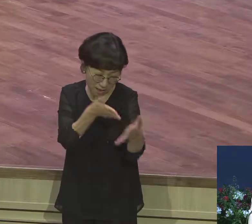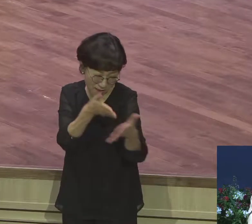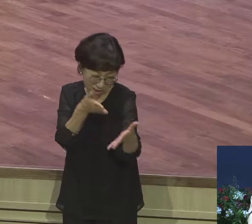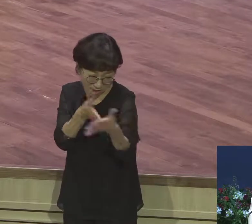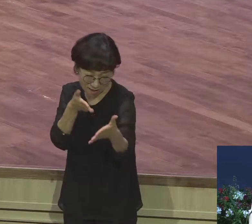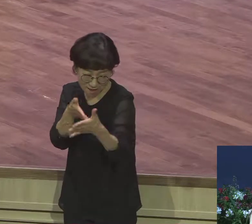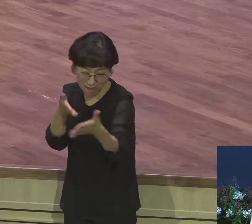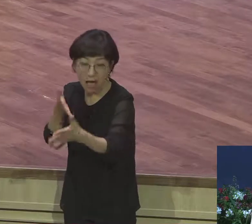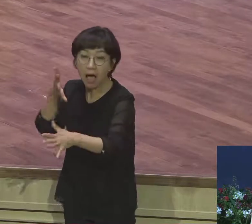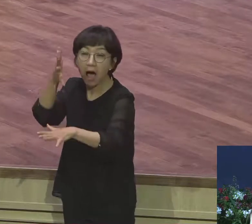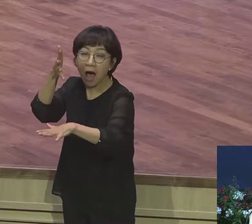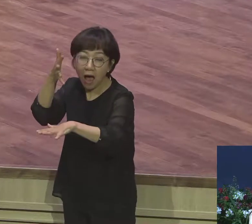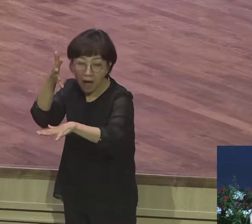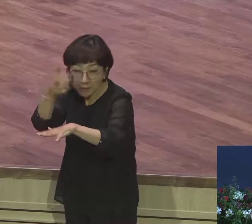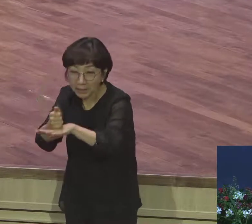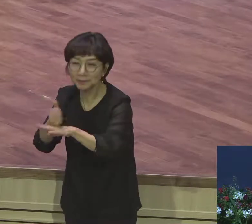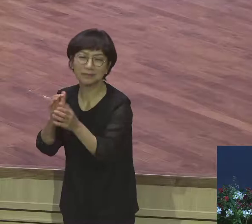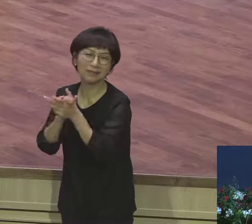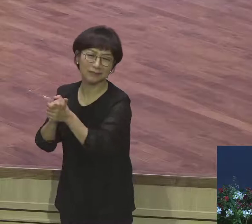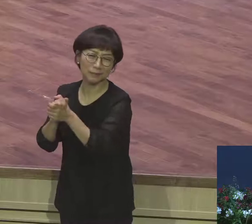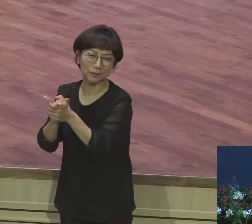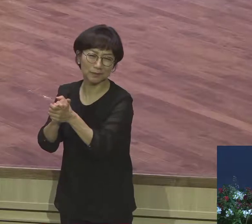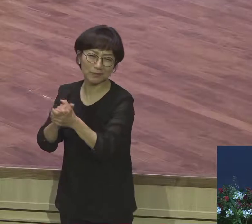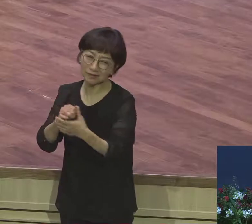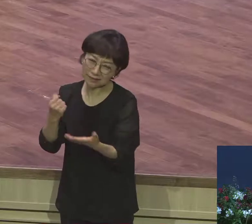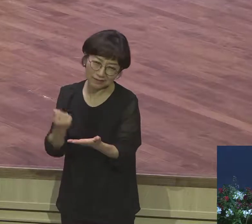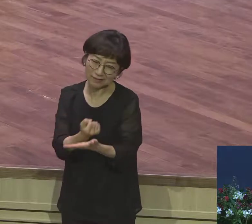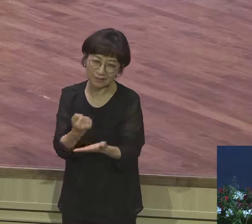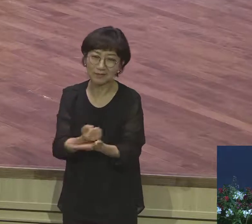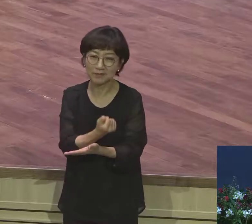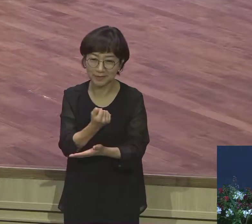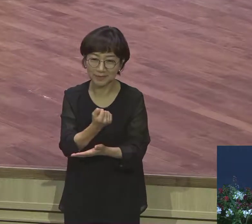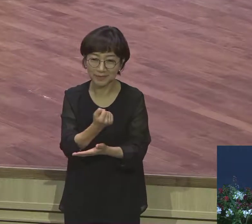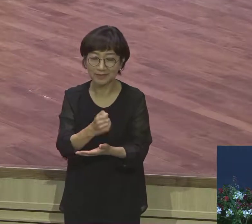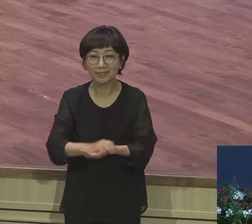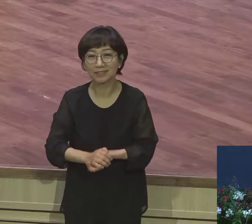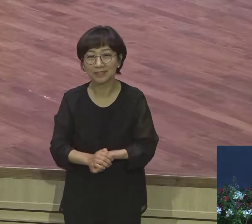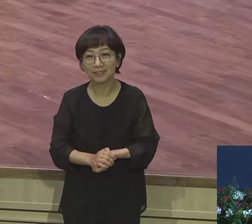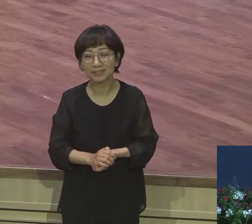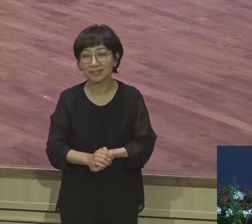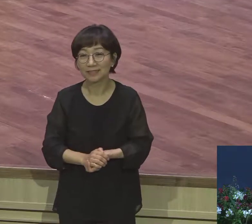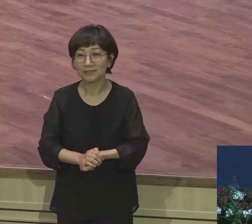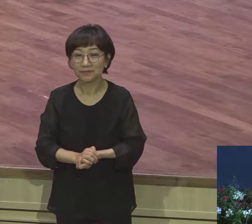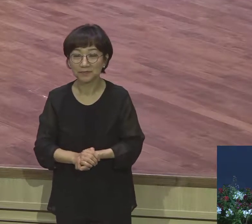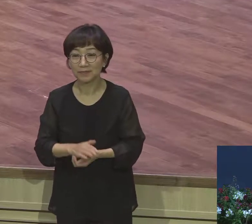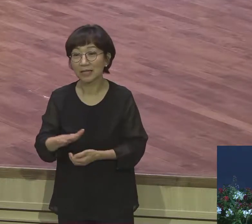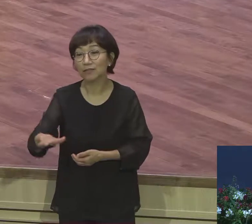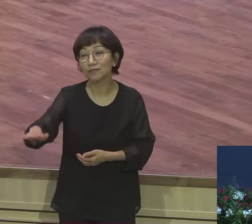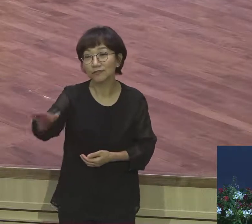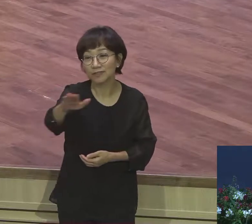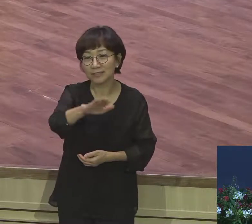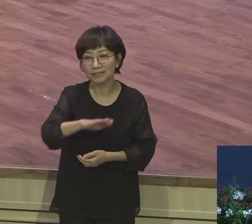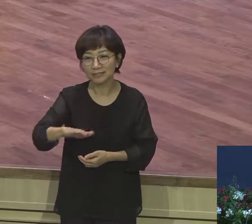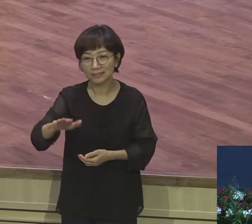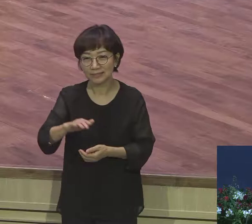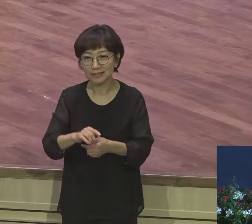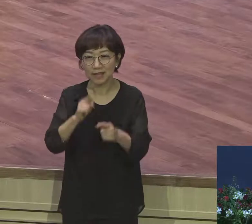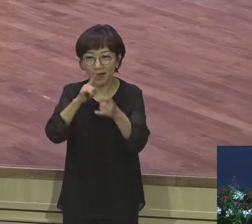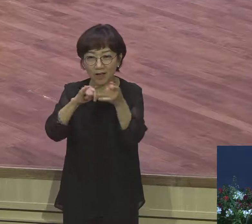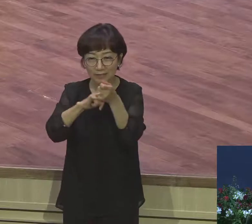우리는 기도가 이끄는 삶을 살아야 돼요 무엇보다도 언약을 붙잡는 기도가 내 삶을 인도할 때 그 삶이 뭐여